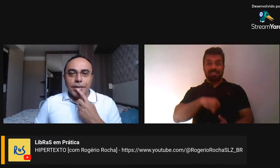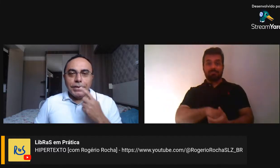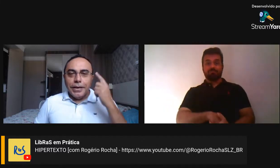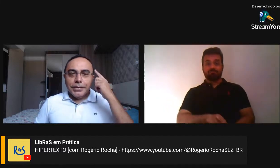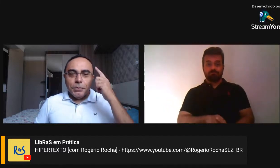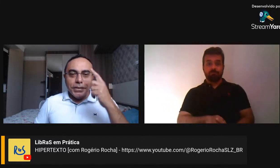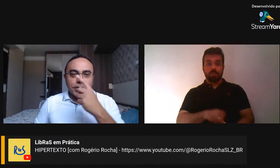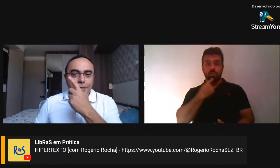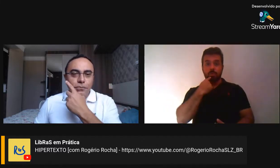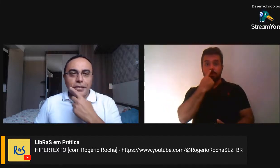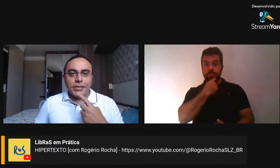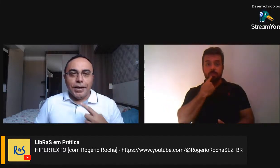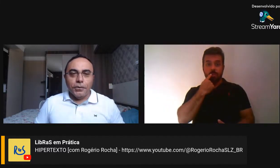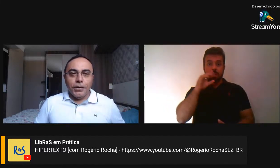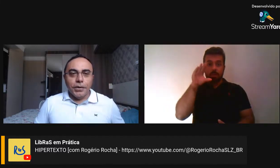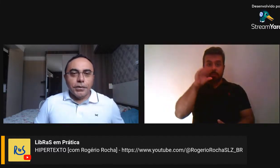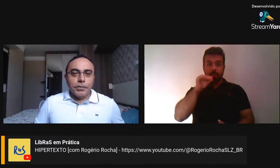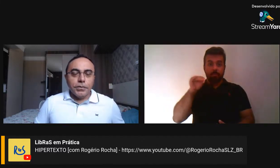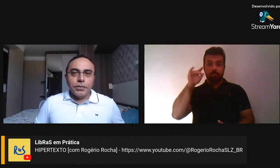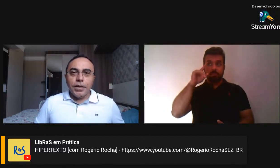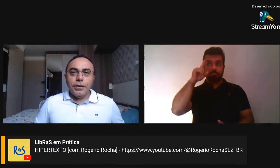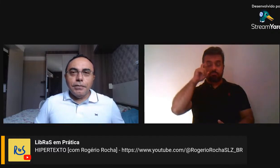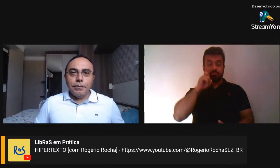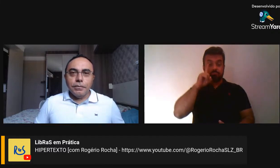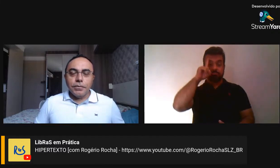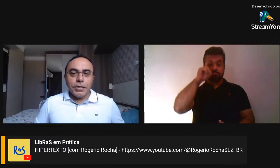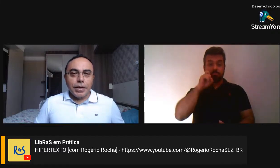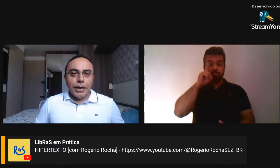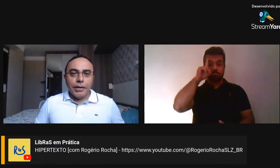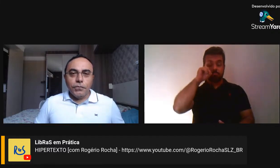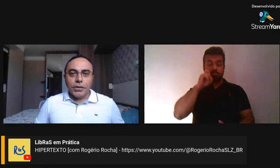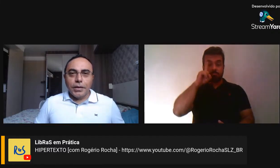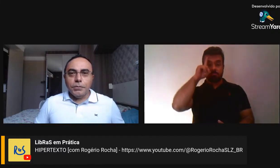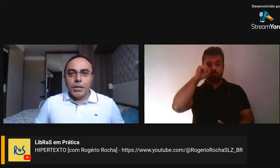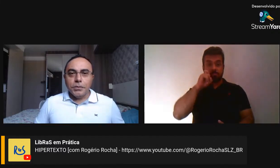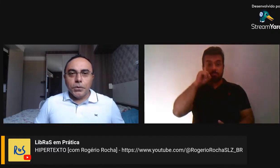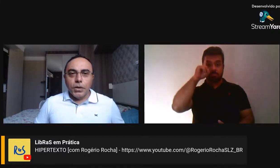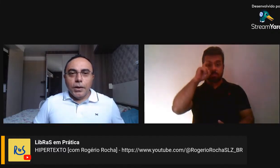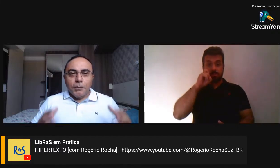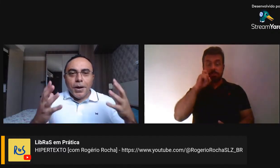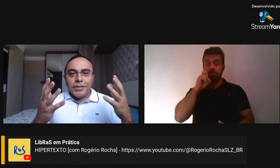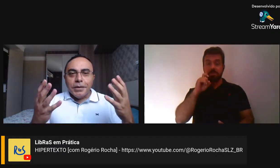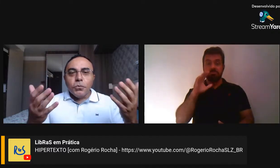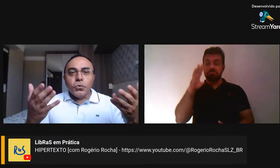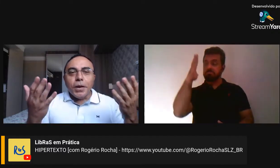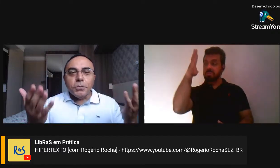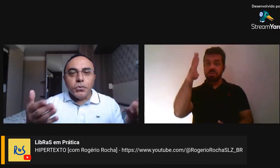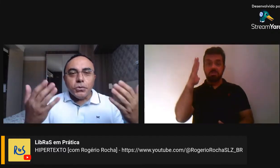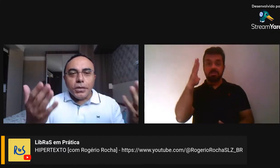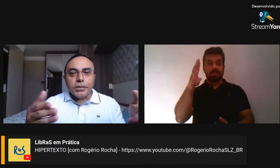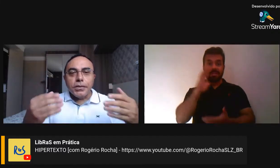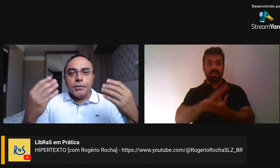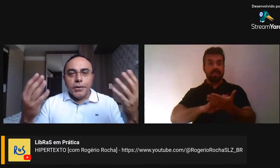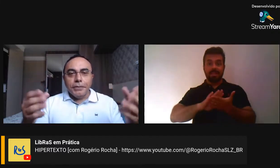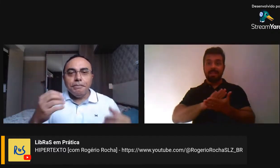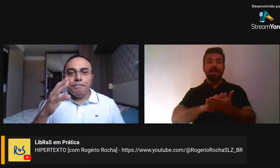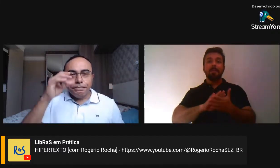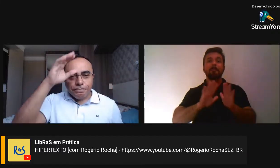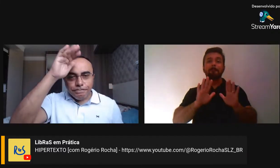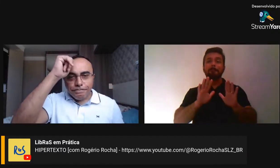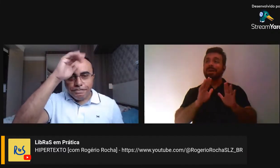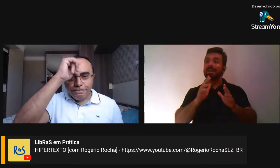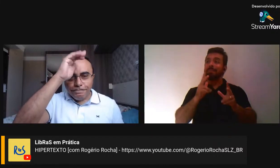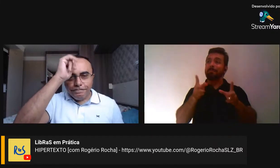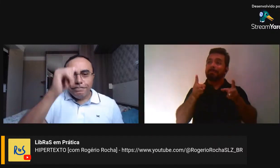tá, e a expressão facial, sem sequer levantar as minhas mãos, mas é muito mais bonito assim, não é?